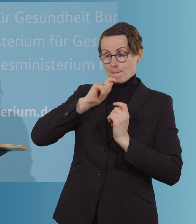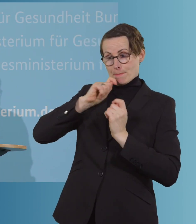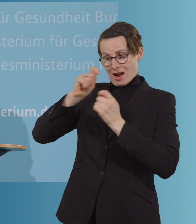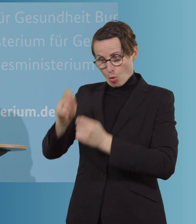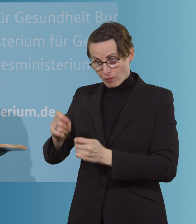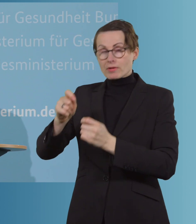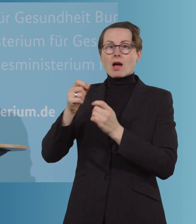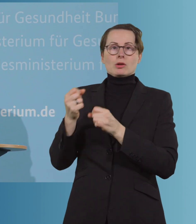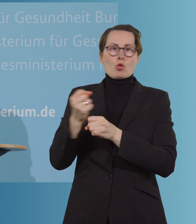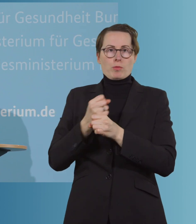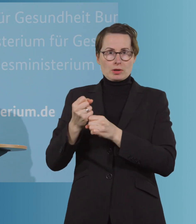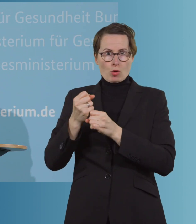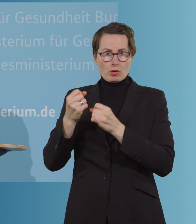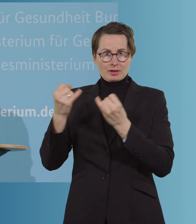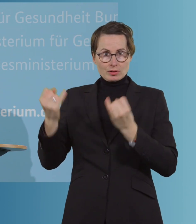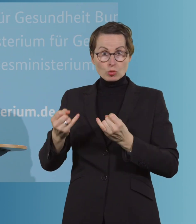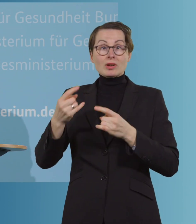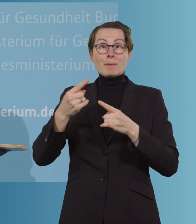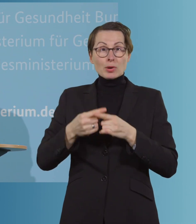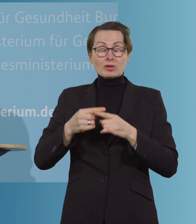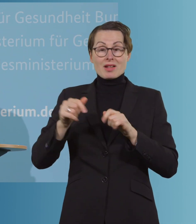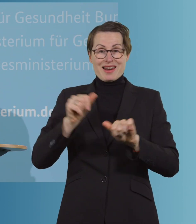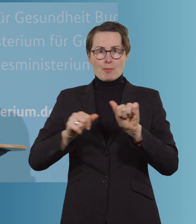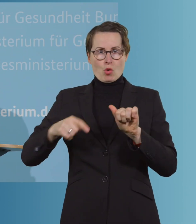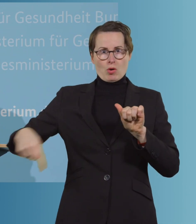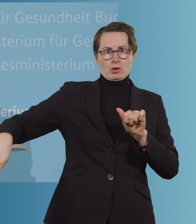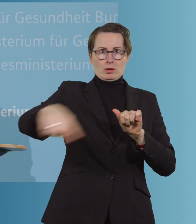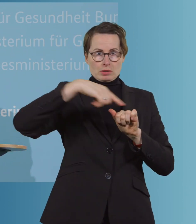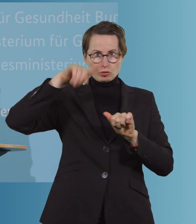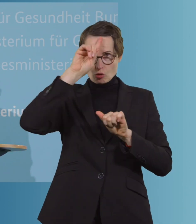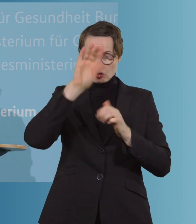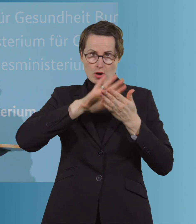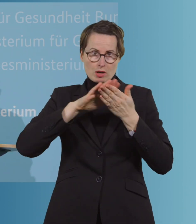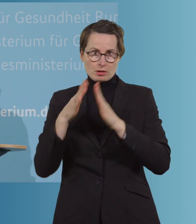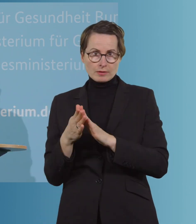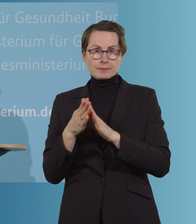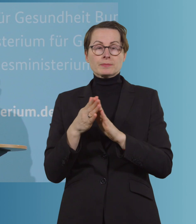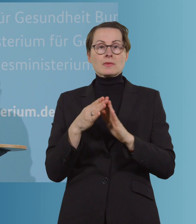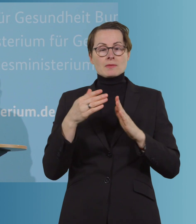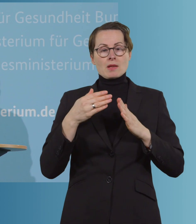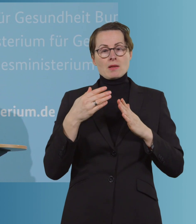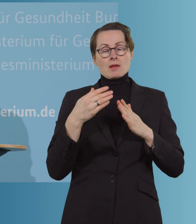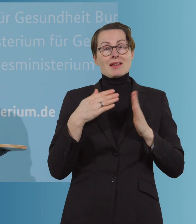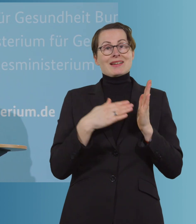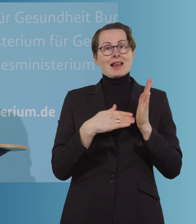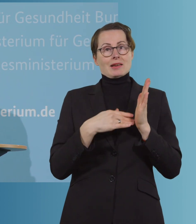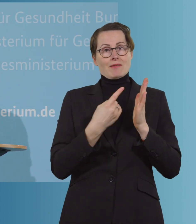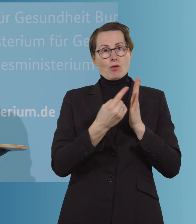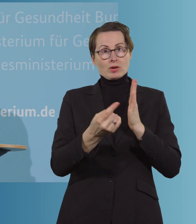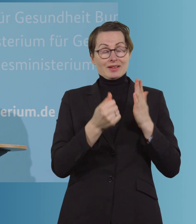auch die Labore ziehen mit in ganz Deutschland, dass nämlich eben in der Kalenderwoche 6, Kalenderwoche 8 und Kalenderwoche